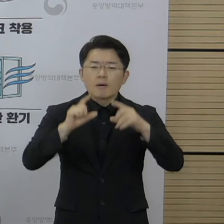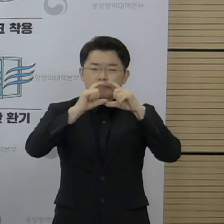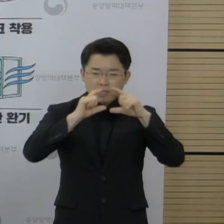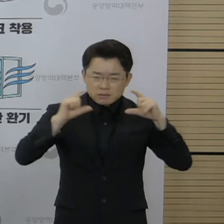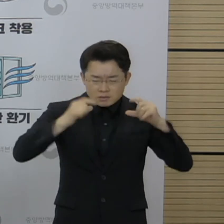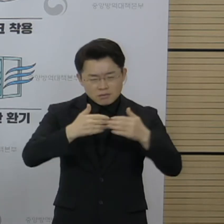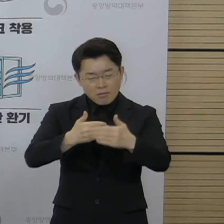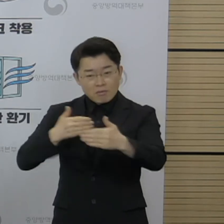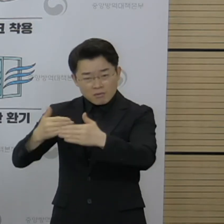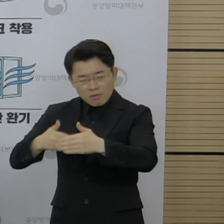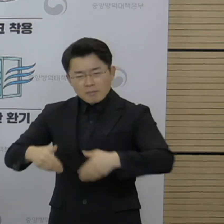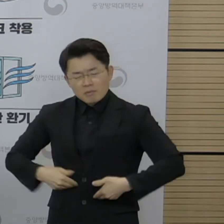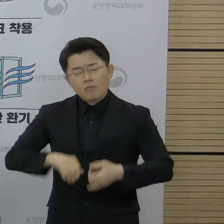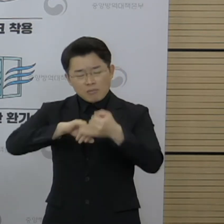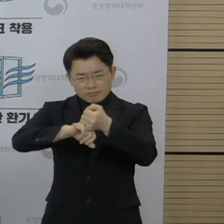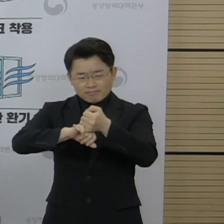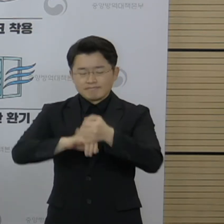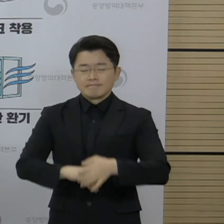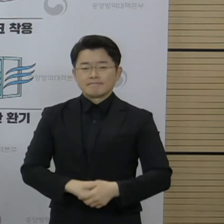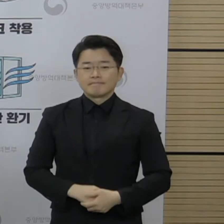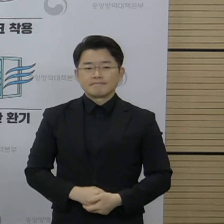혁신적인 대응 방법입니다.